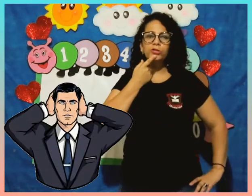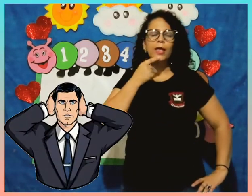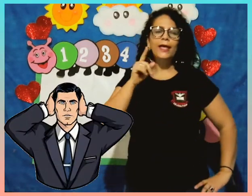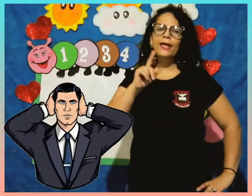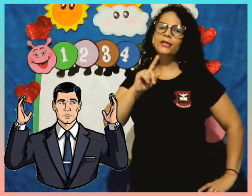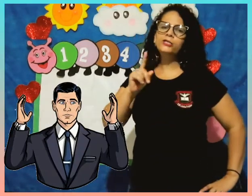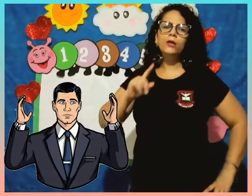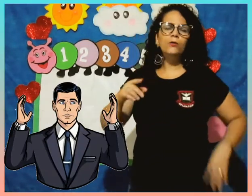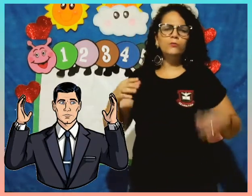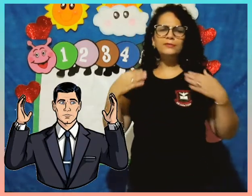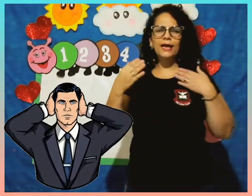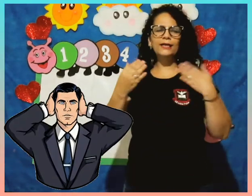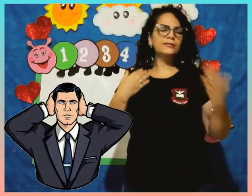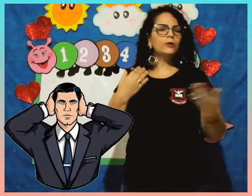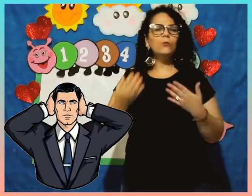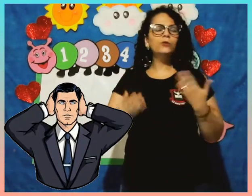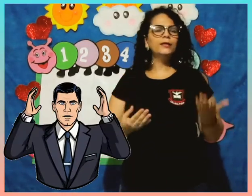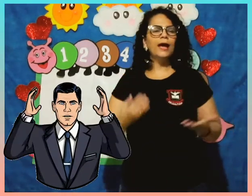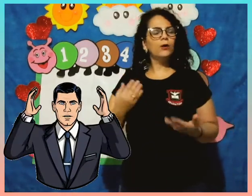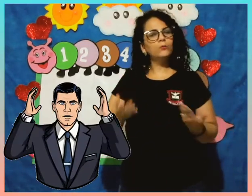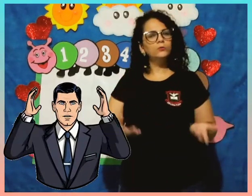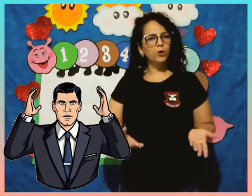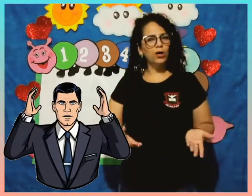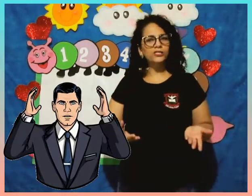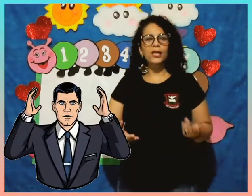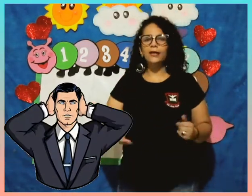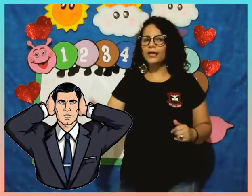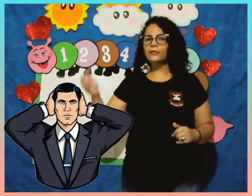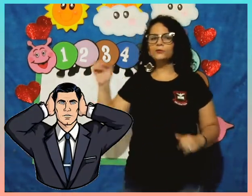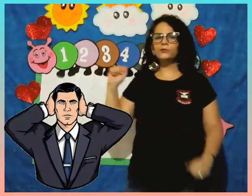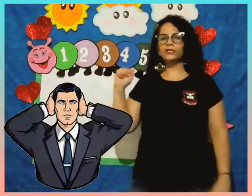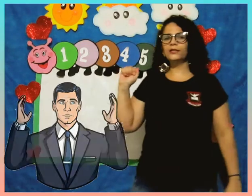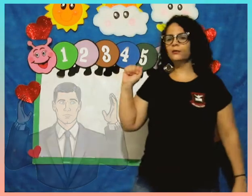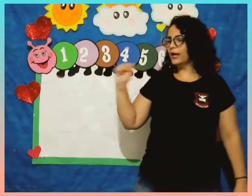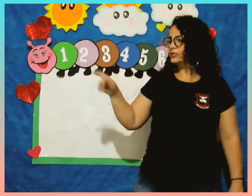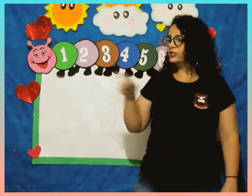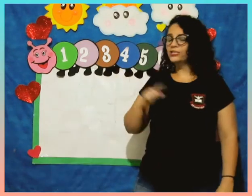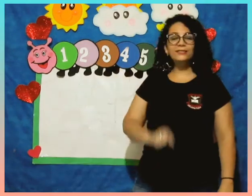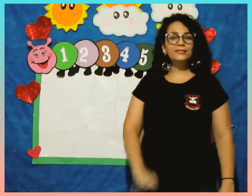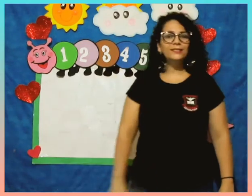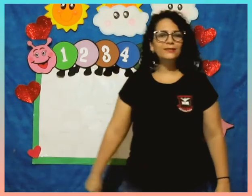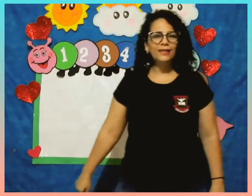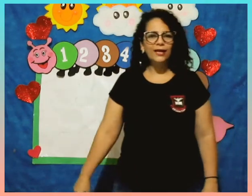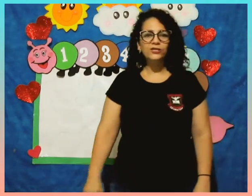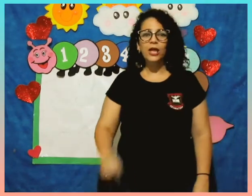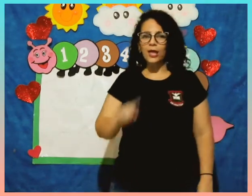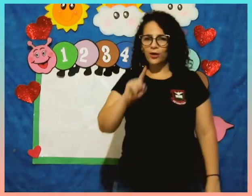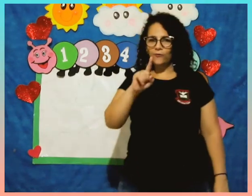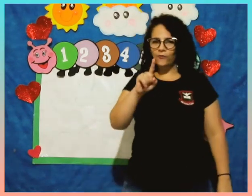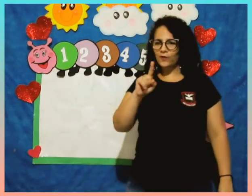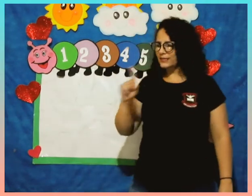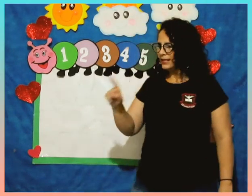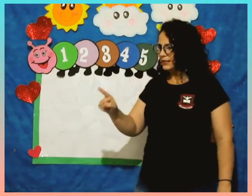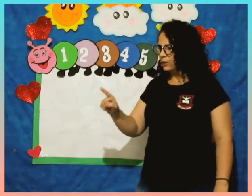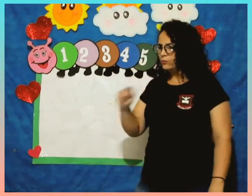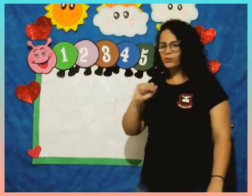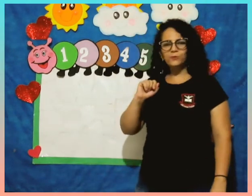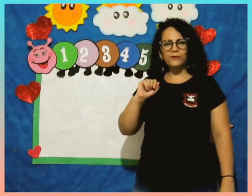eles não conseguem se comunicar como nós. E eles usam a linguagem de sinais. Eu vou fazer aqui alguns para